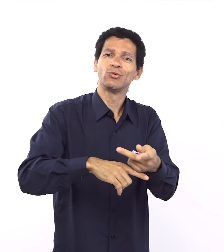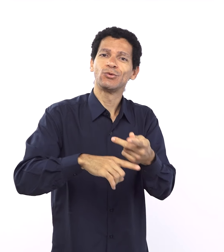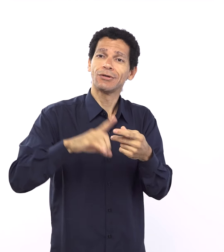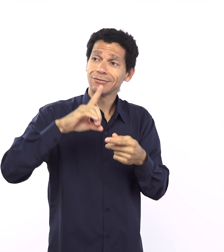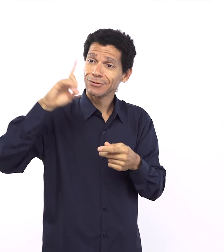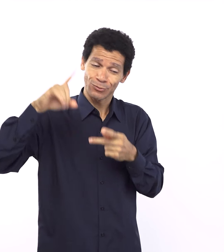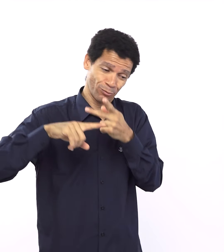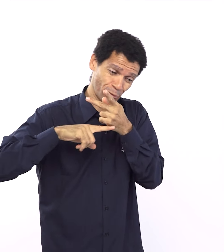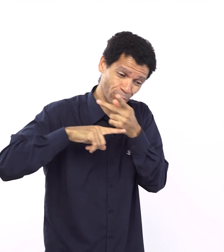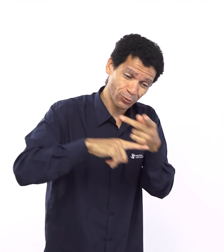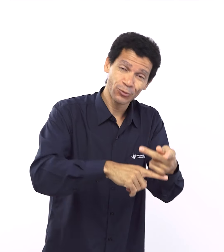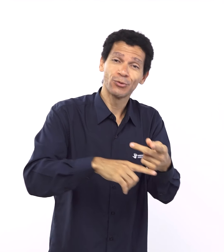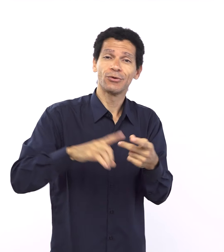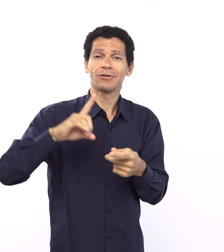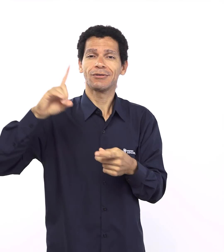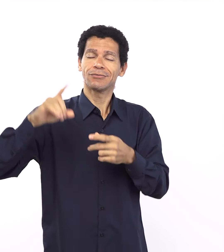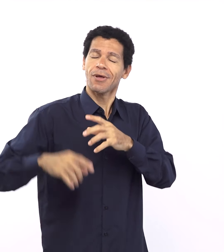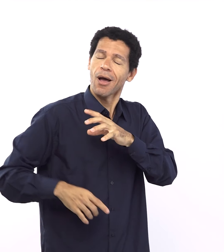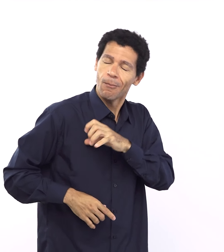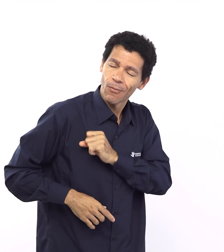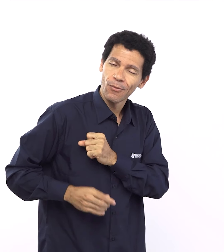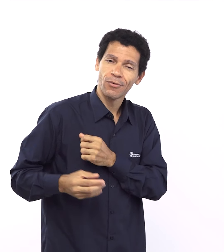Deus permite o cativeiro egípcio